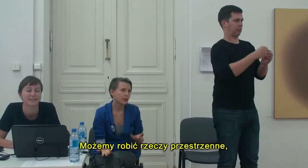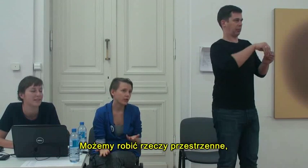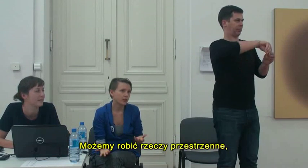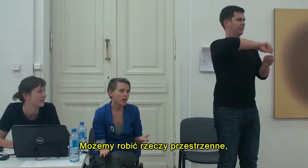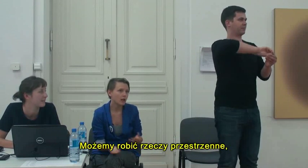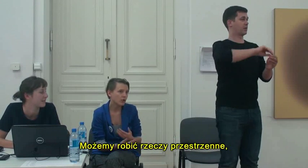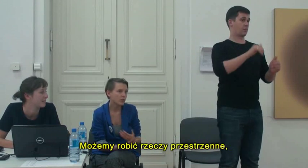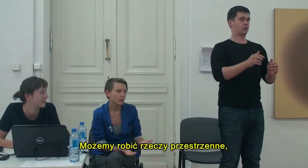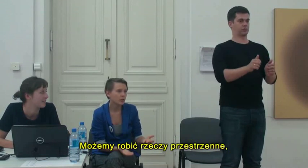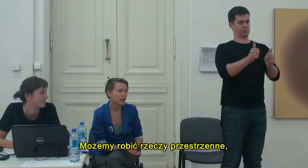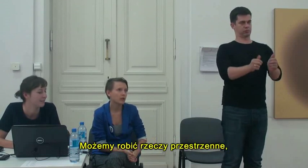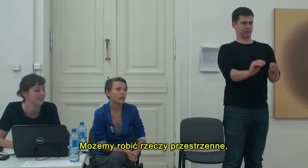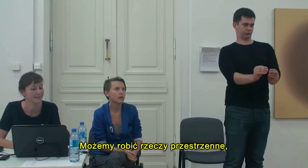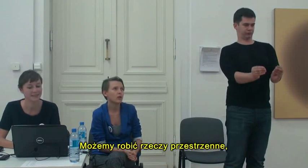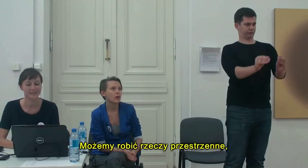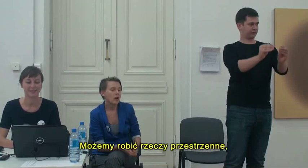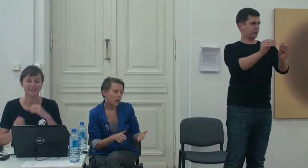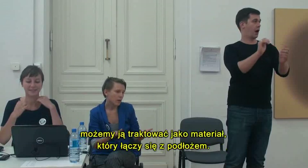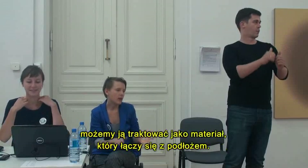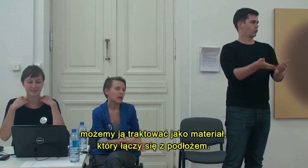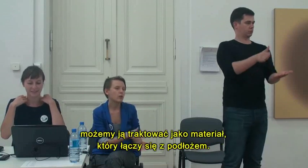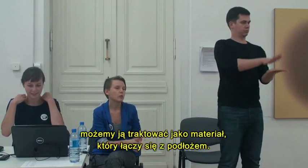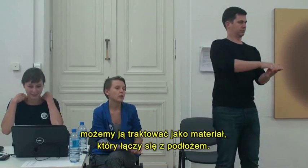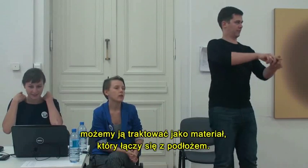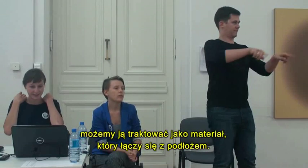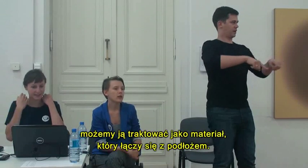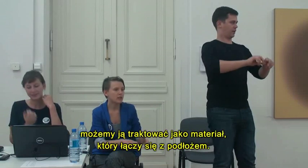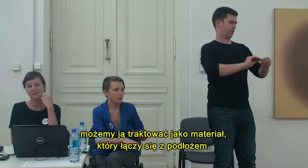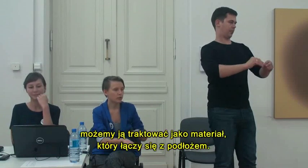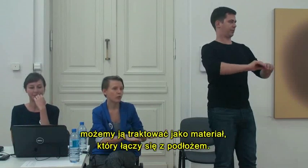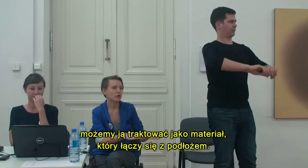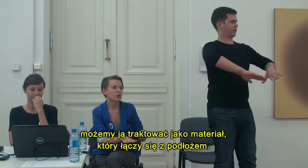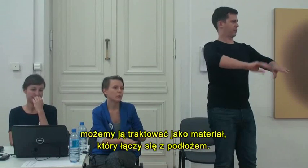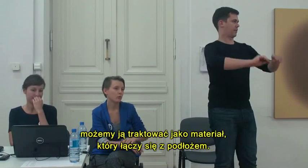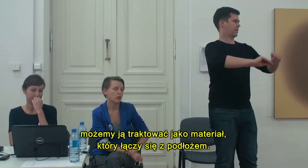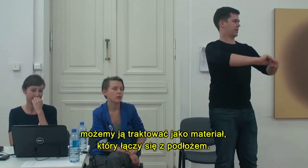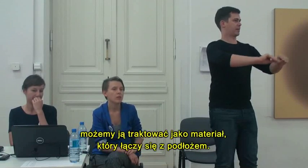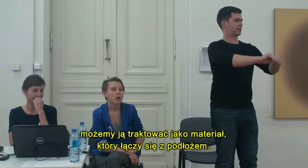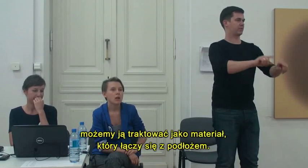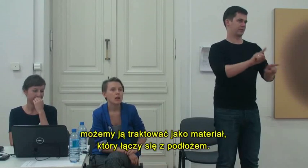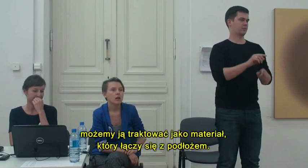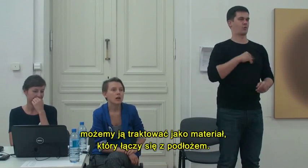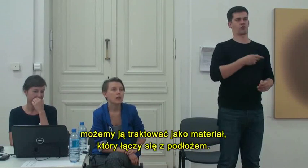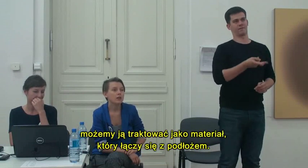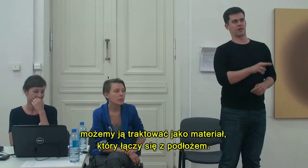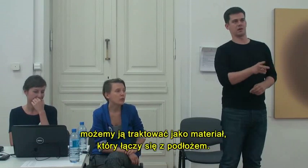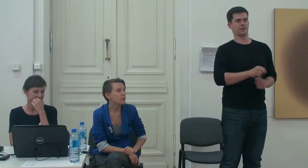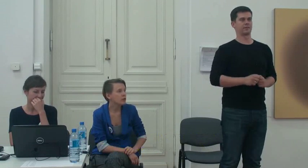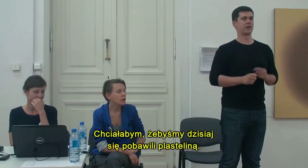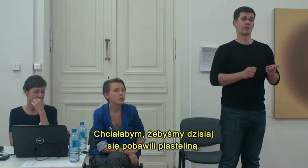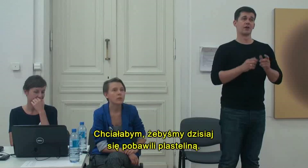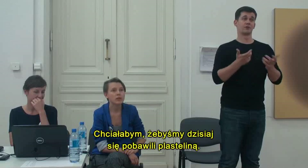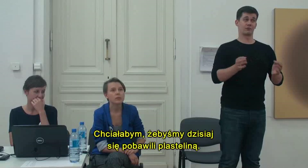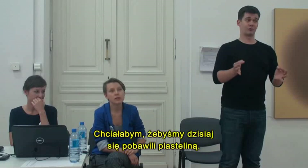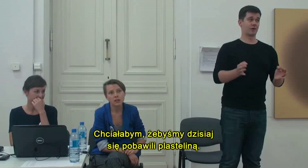robić rzeczy przestrzenne, ale możemy ją też traktować jako materiał, który w jakiś sposób łączy się z podłożem. I chciałabym,